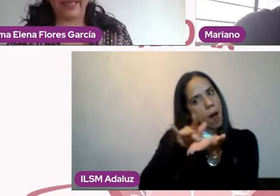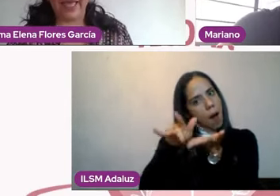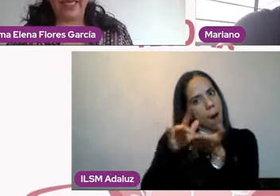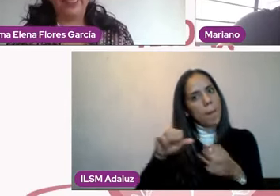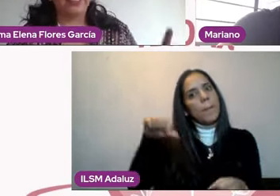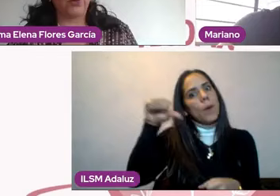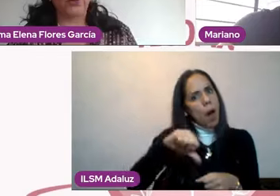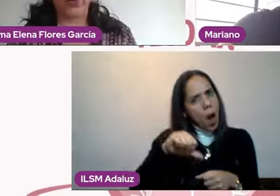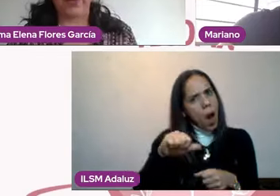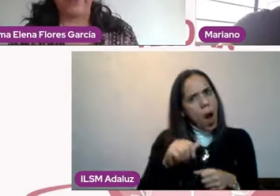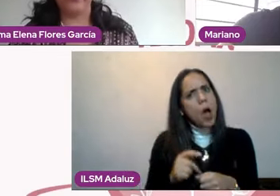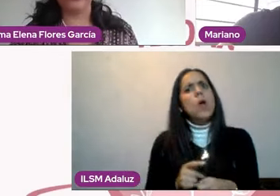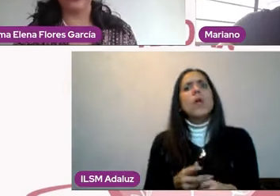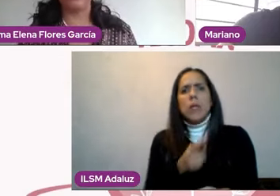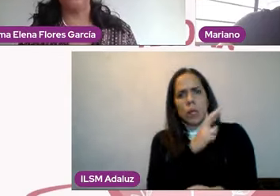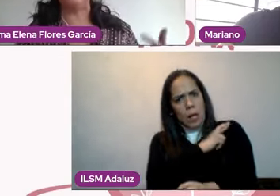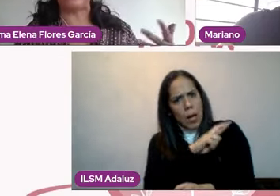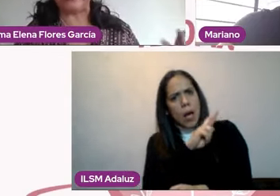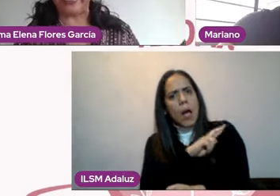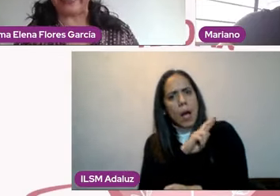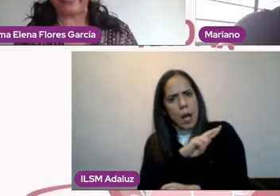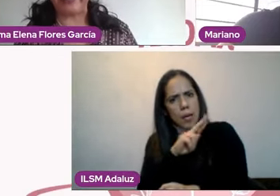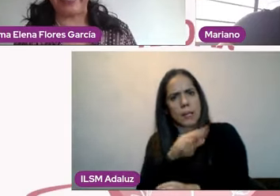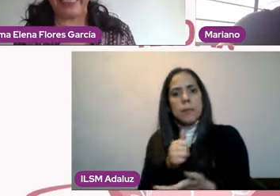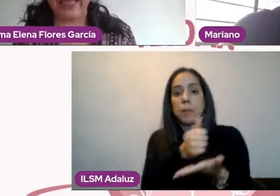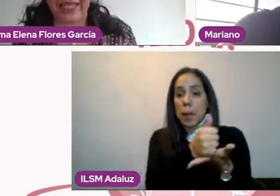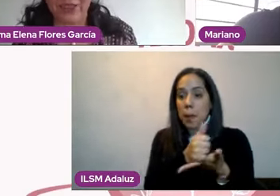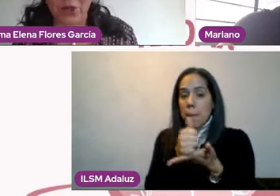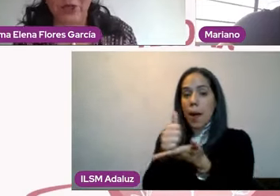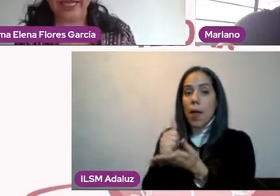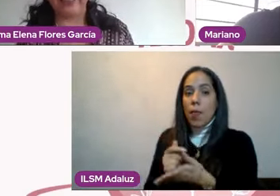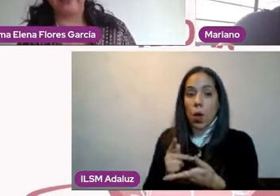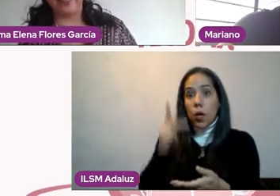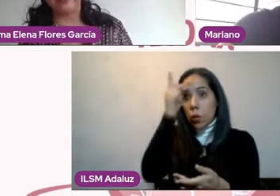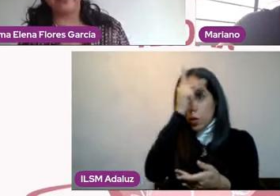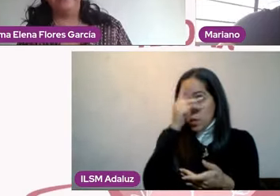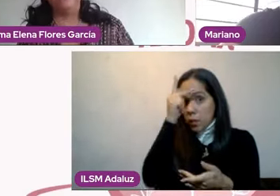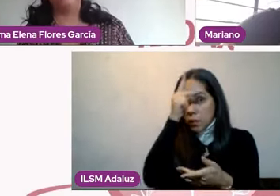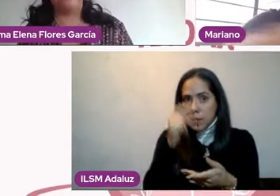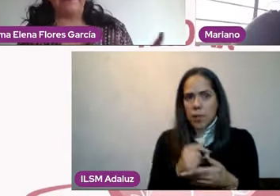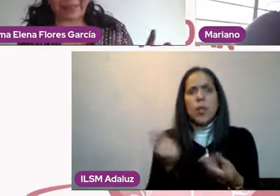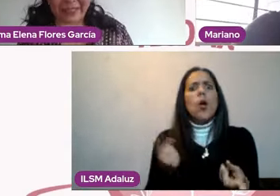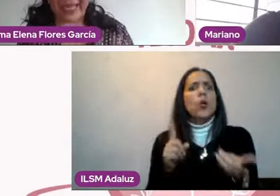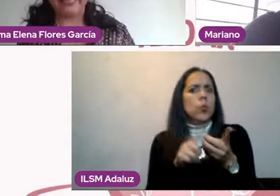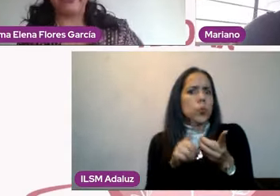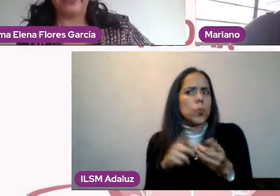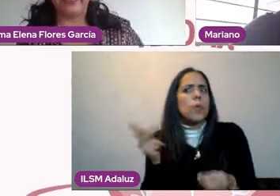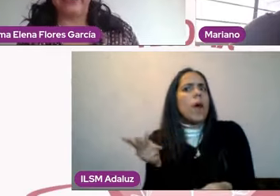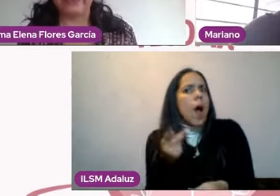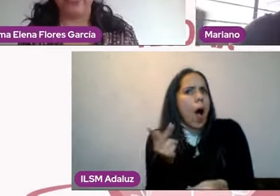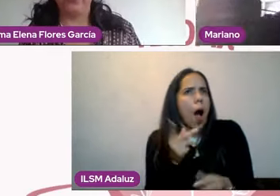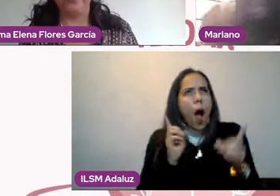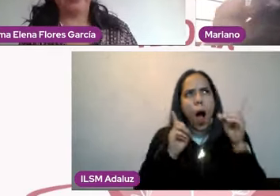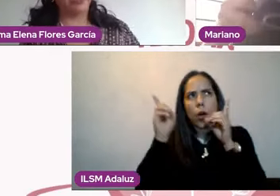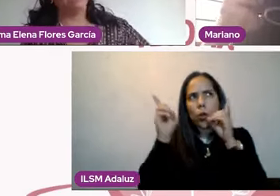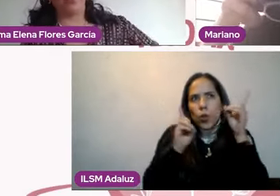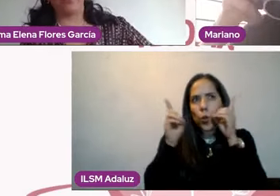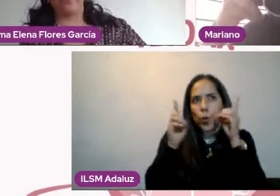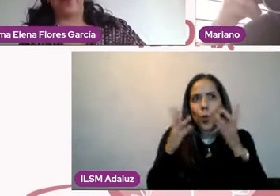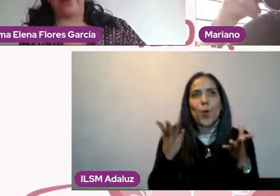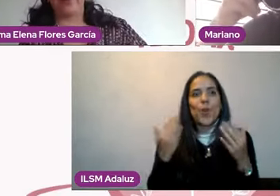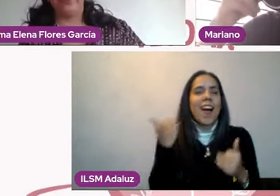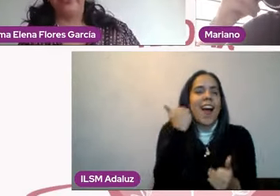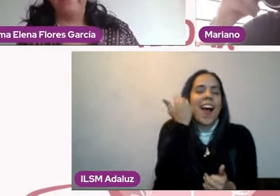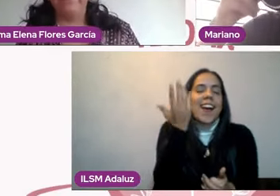privada, que justo hablábamos de eso, y que quienes tengan la intención y el interés de empezar a atender la salud mental,